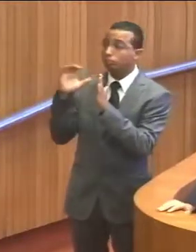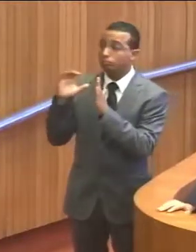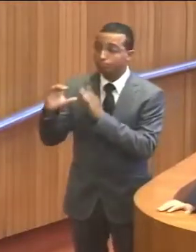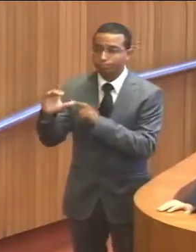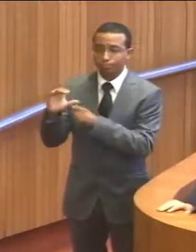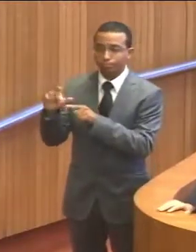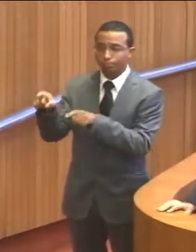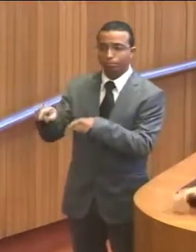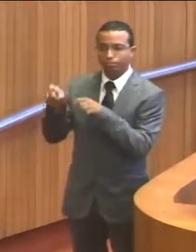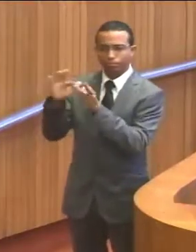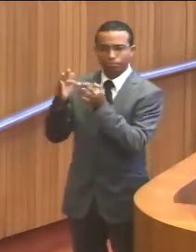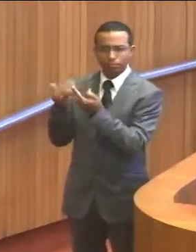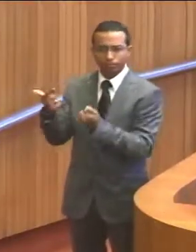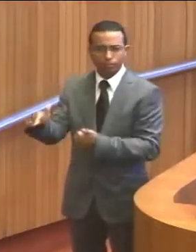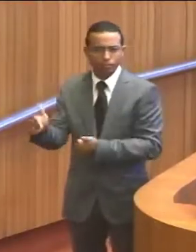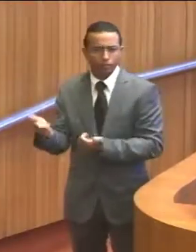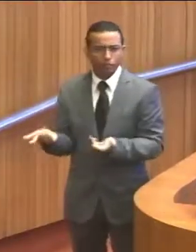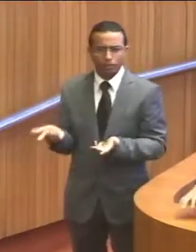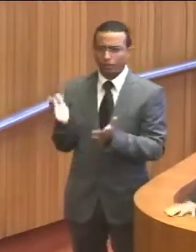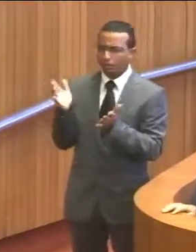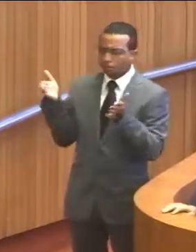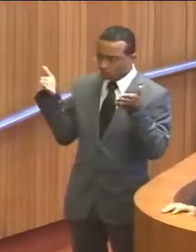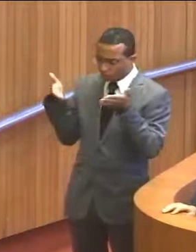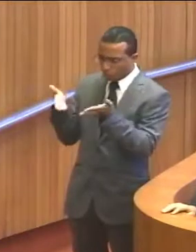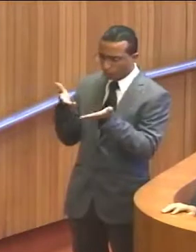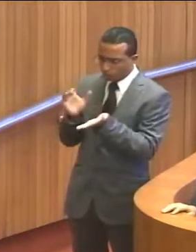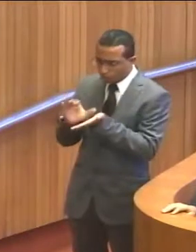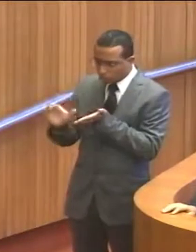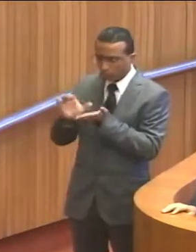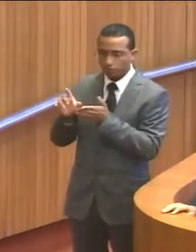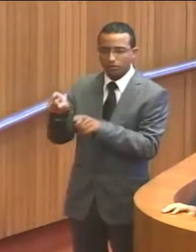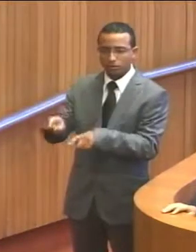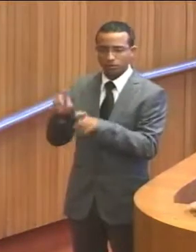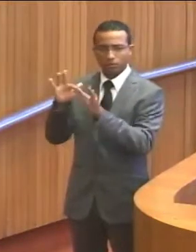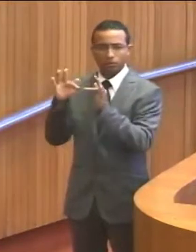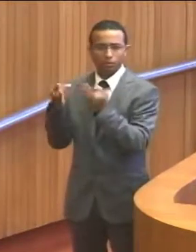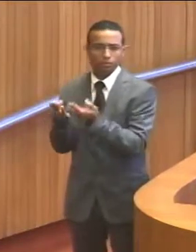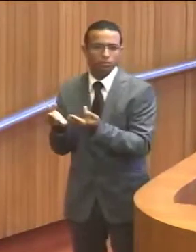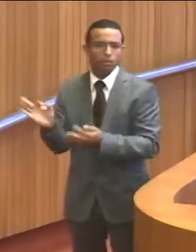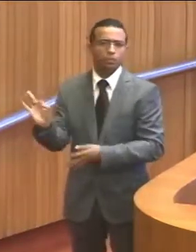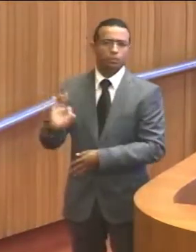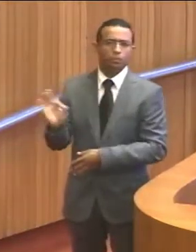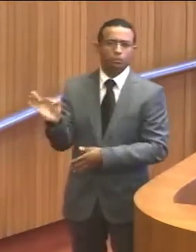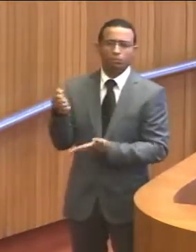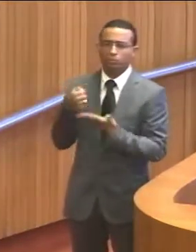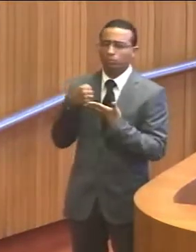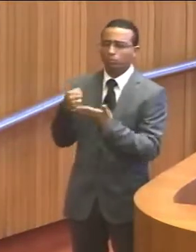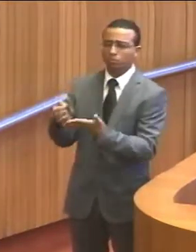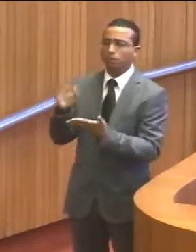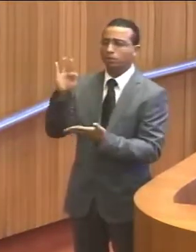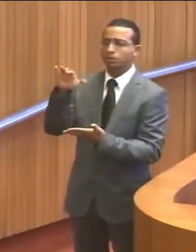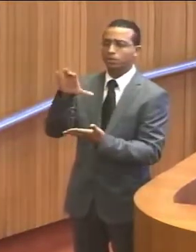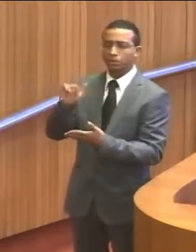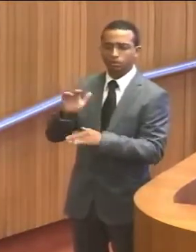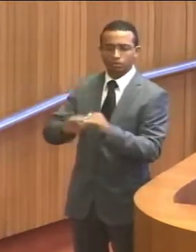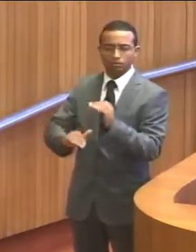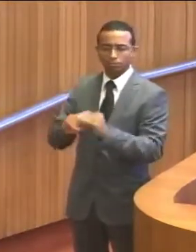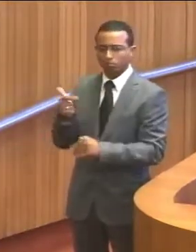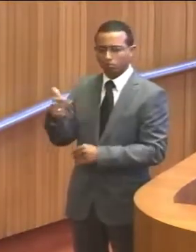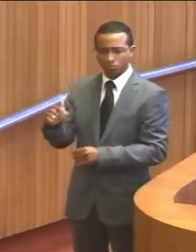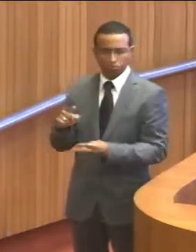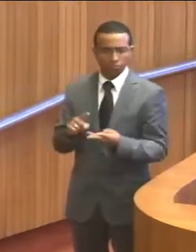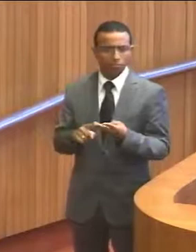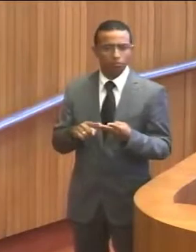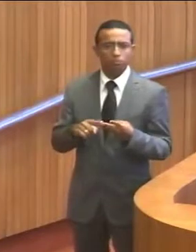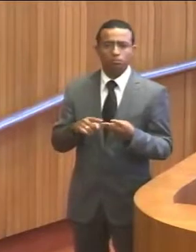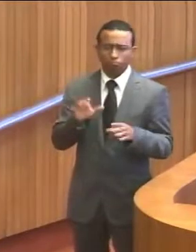agricultura familiar. Não se investe como deveria na agricultura familiar. Não há assistência técnica como deveria, não